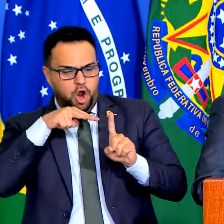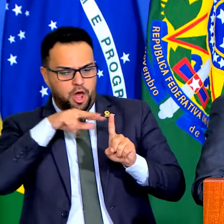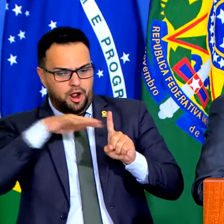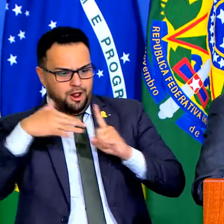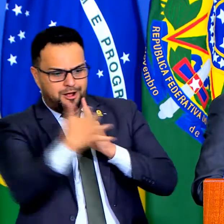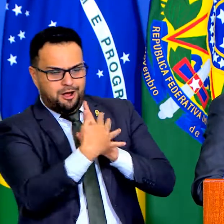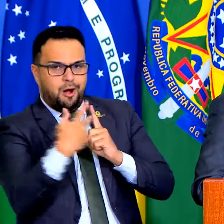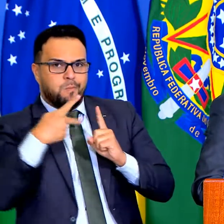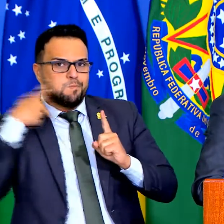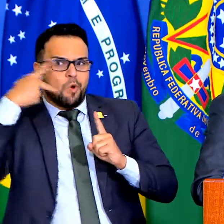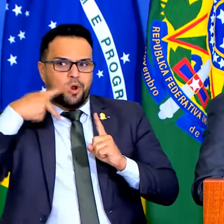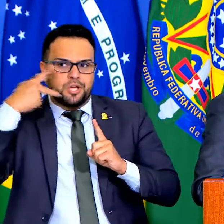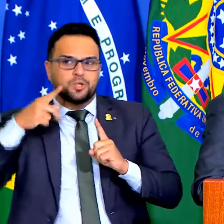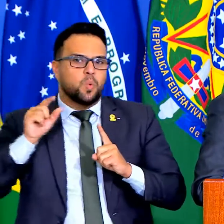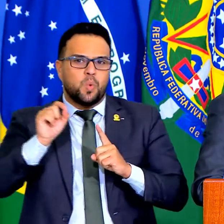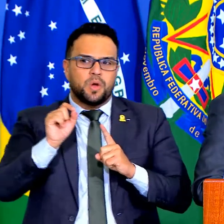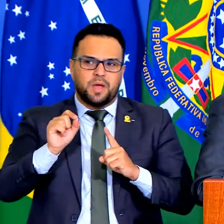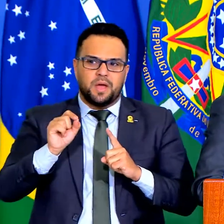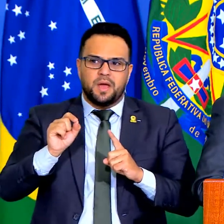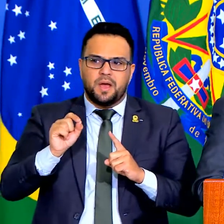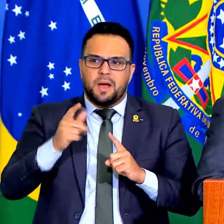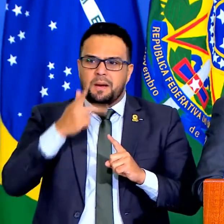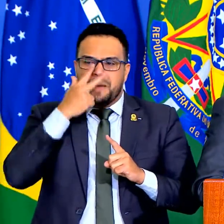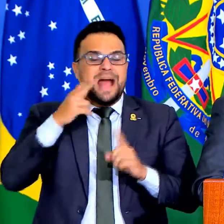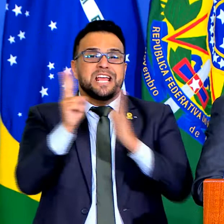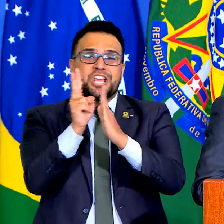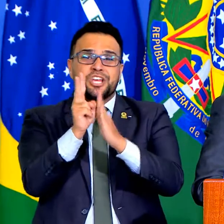apenas um ser vivente e não um ser humano,